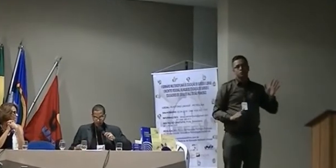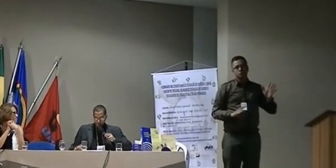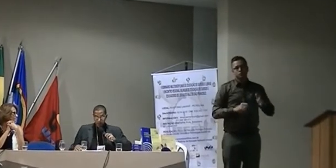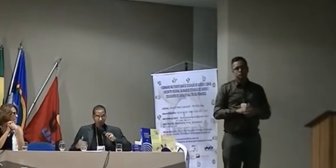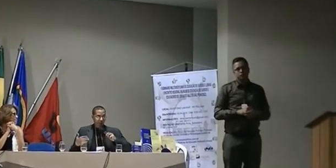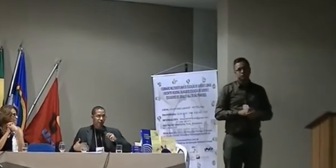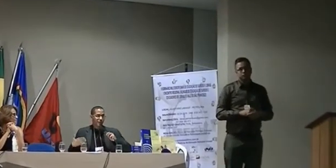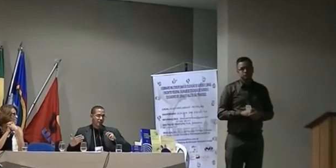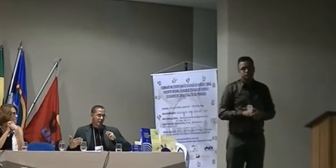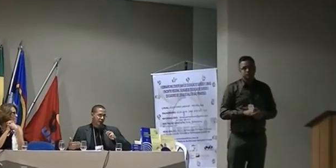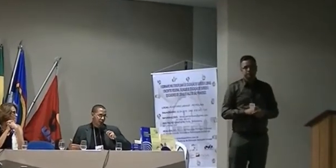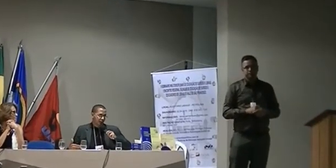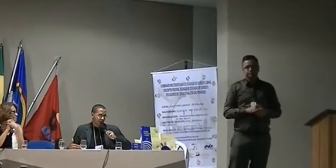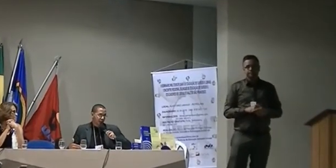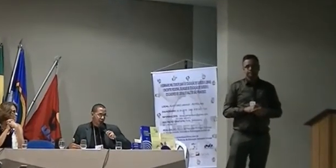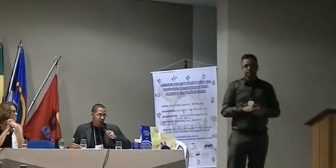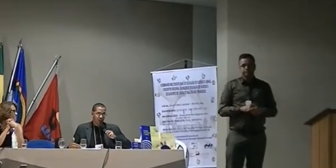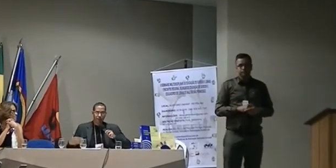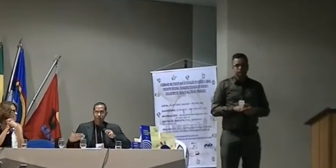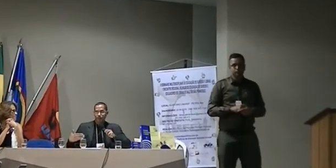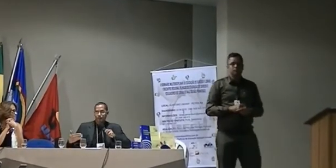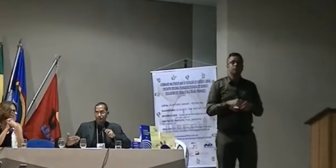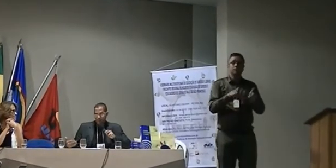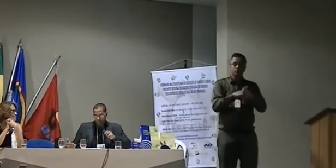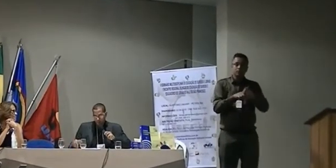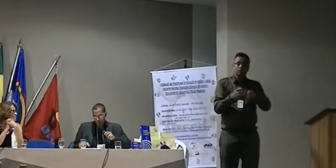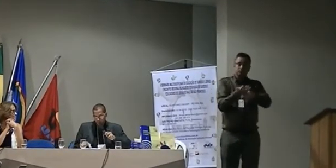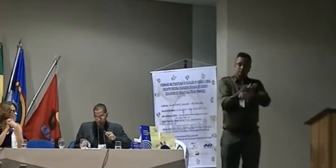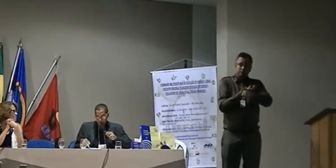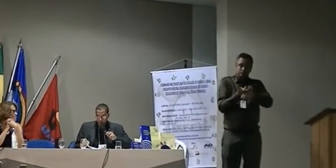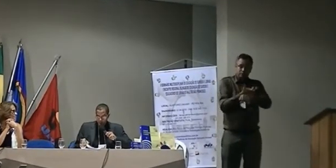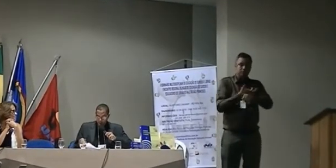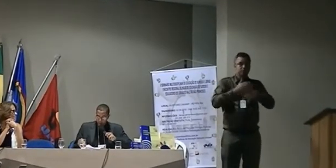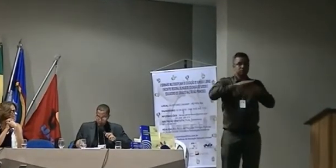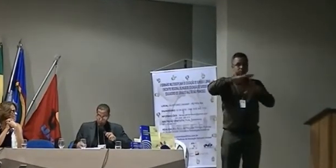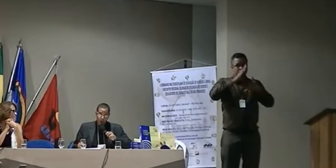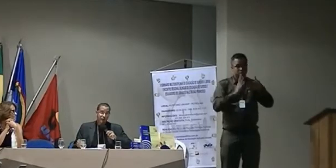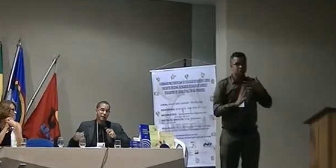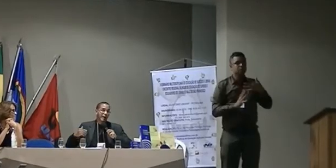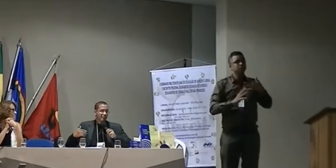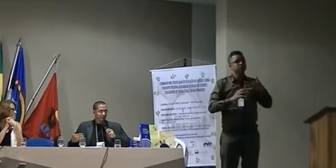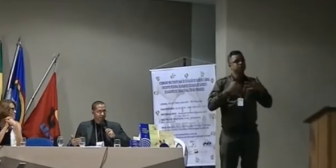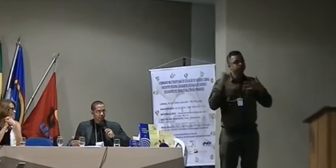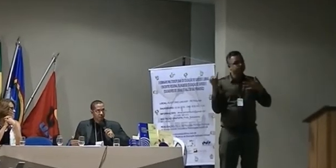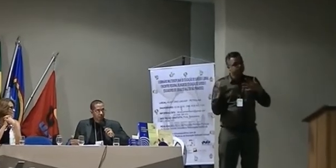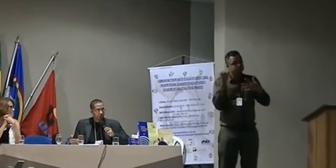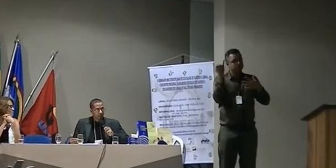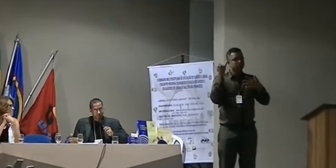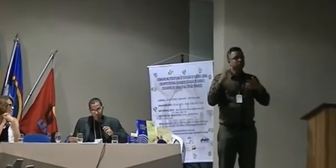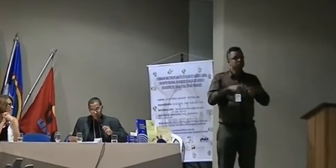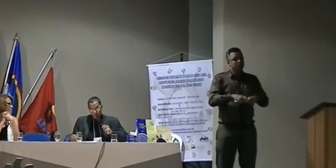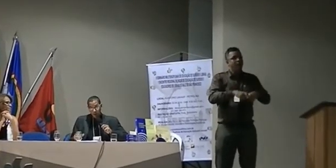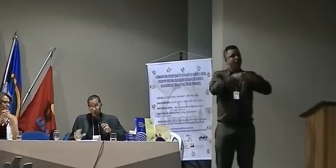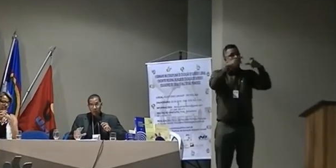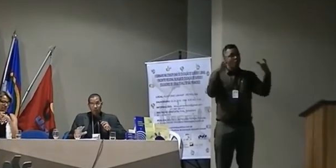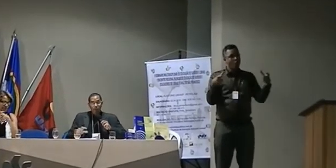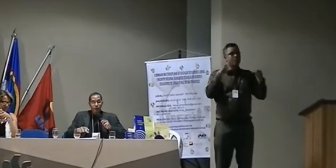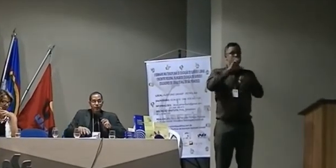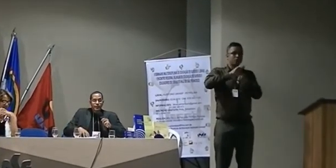aumentar a formação na disciplina de Libras nas universidades é uma proporcional muito importante porque o que é o